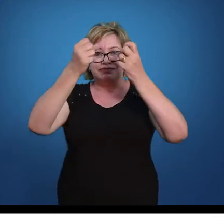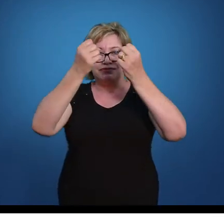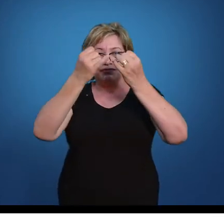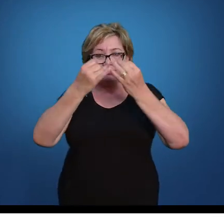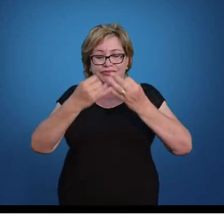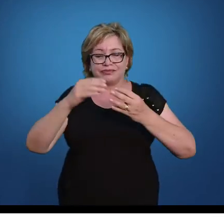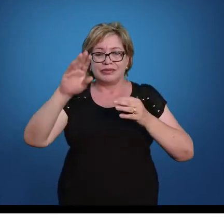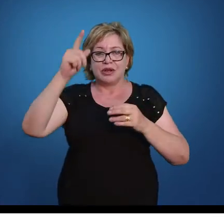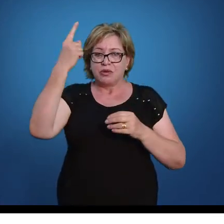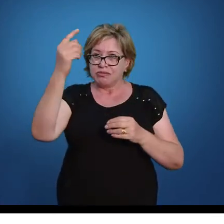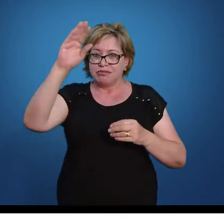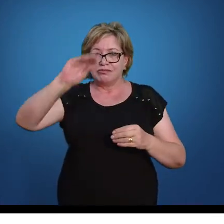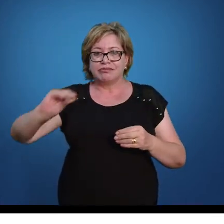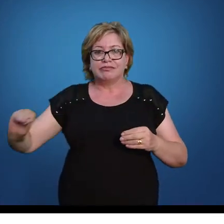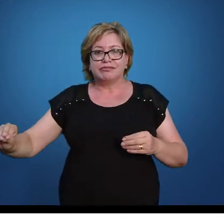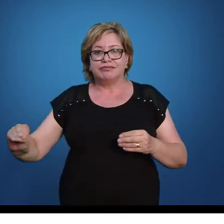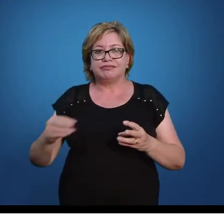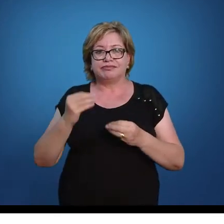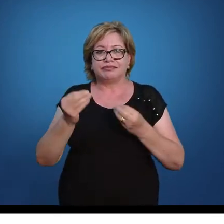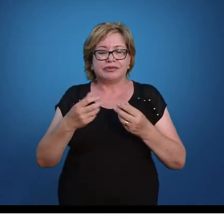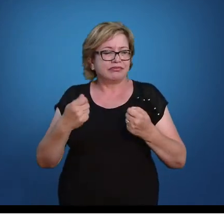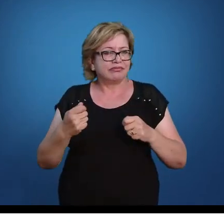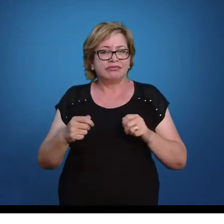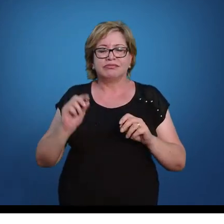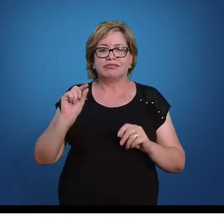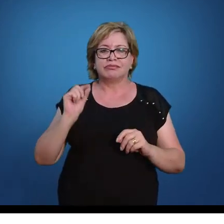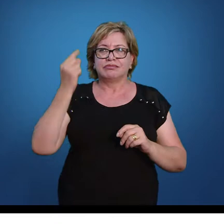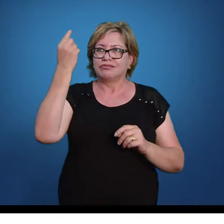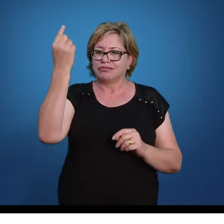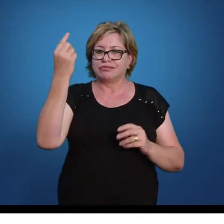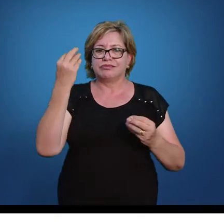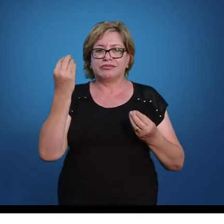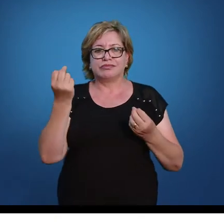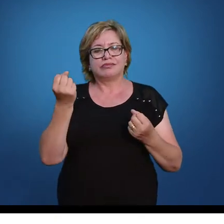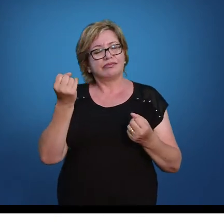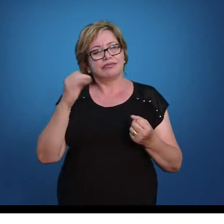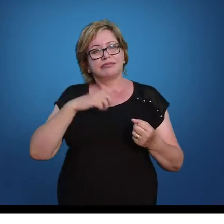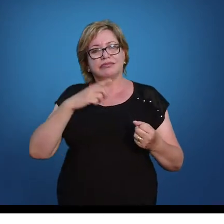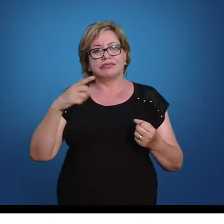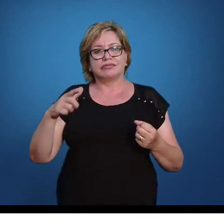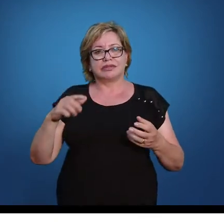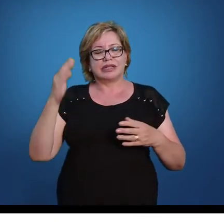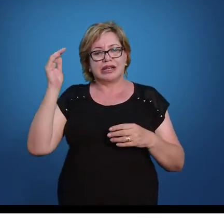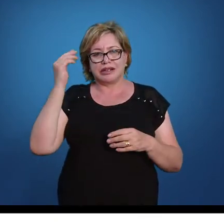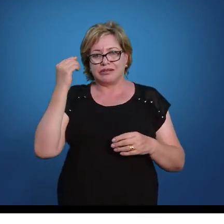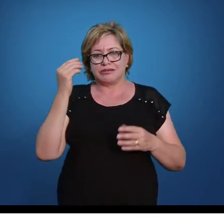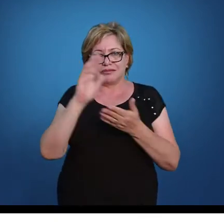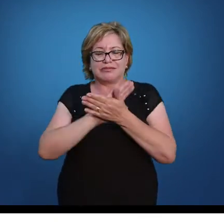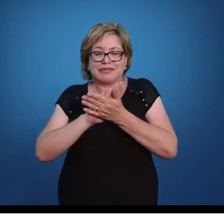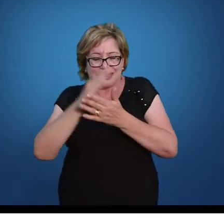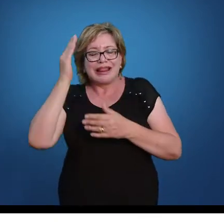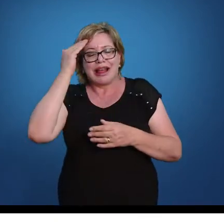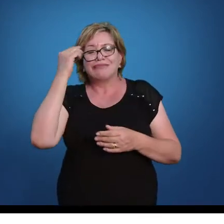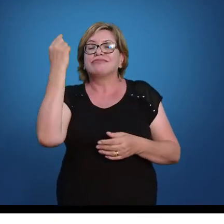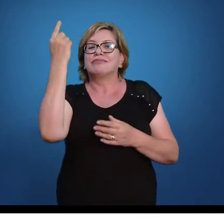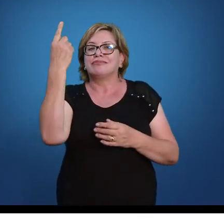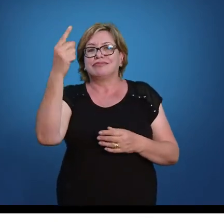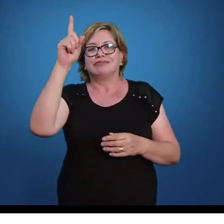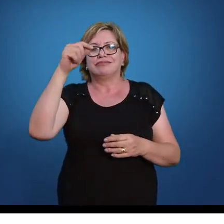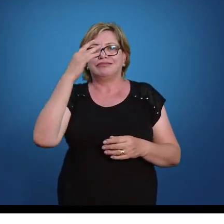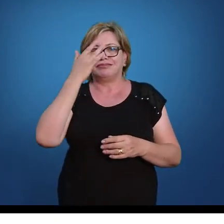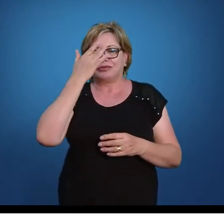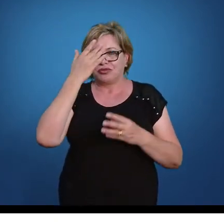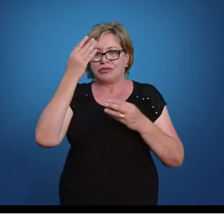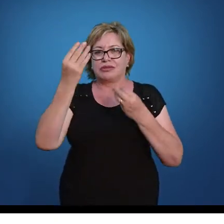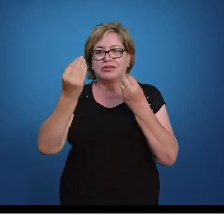omite ele, achando que não é necessário escrever o 1. Se não tiver nada, automaticamente é 1. Como solucionar uma